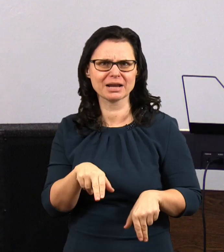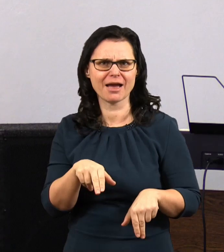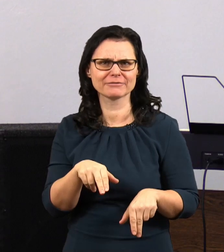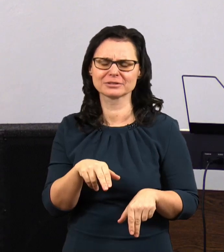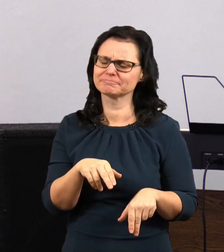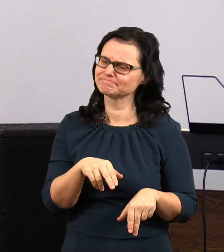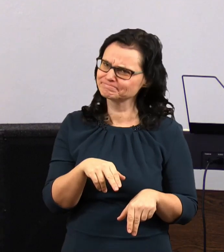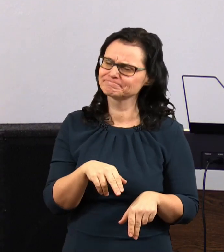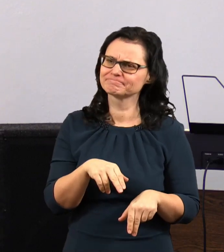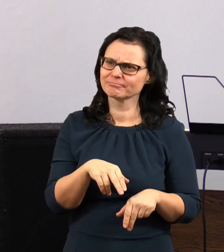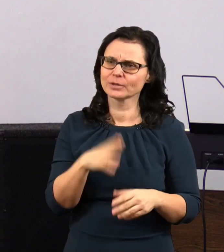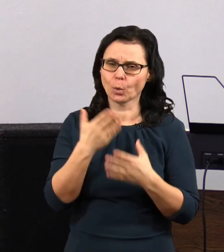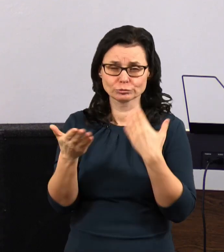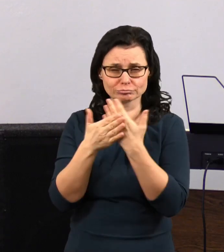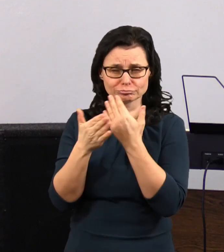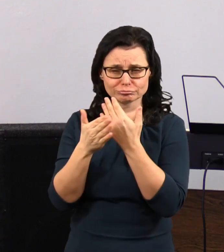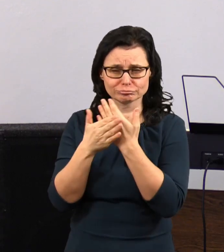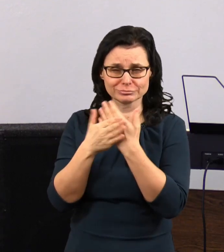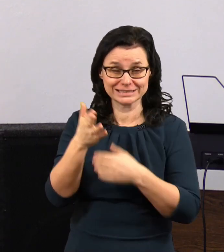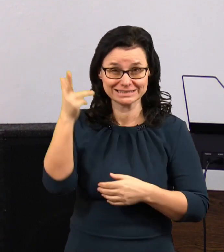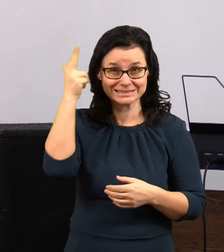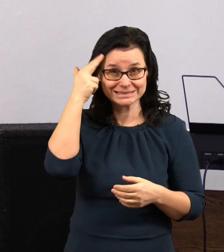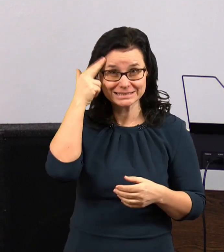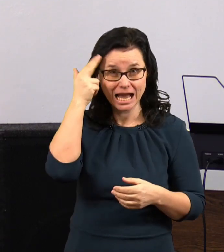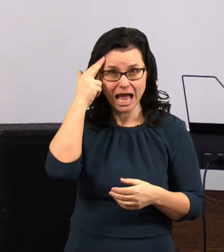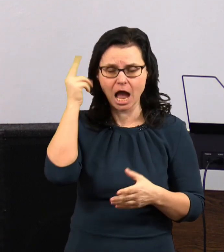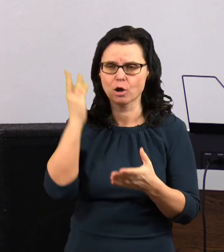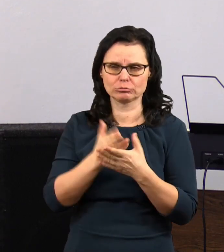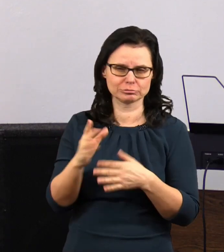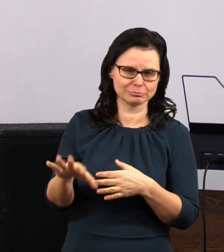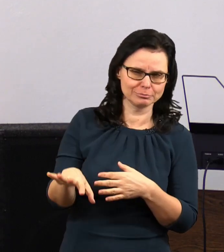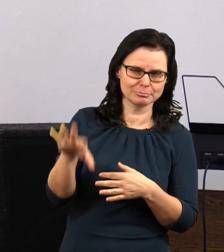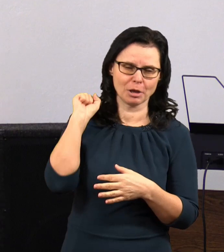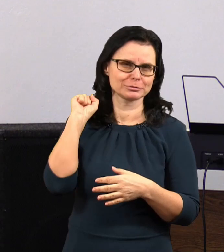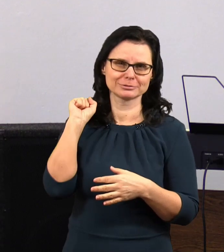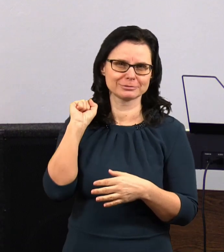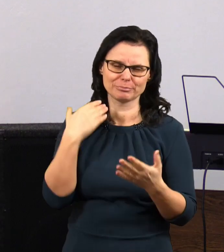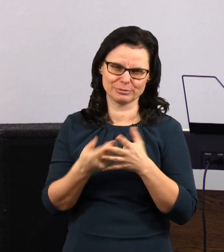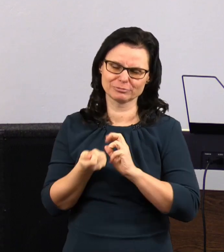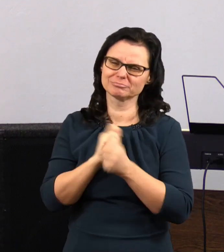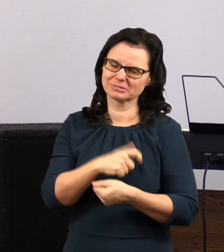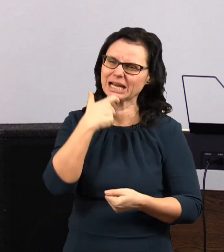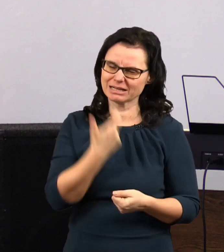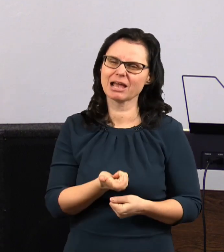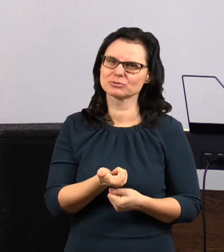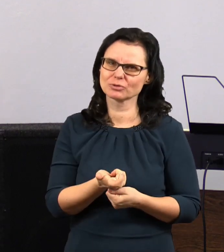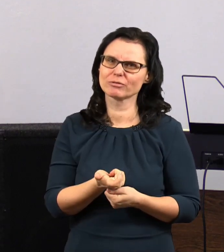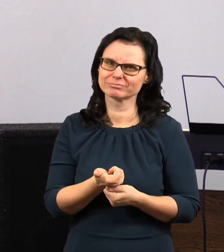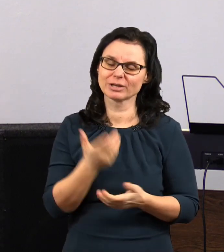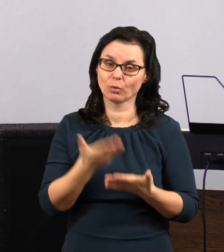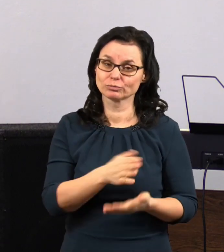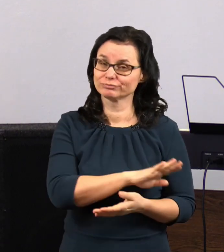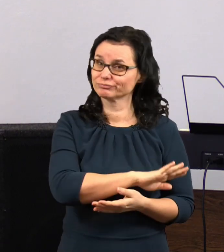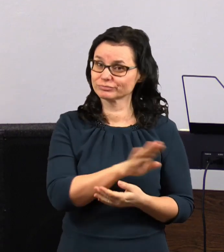Že po té, co jsme ho poznali, a jsme zjistili, jaký je. Takže jsme museli změnit názor. A